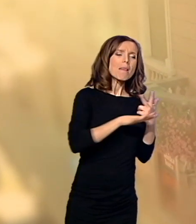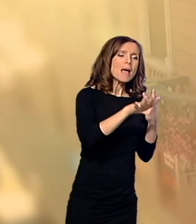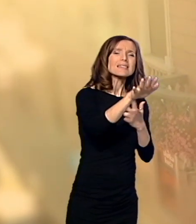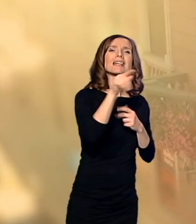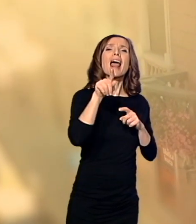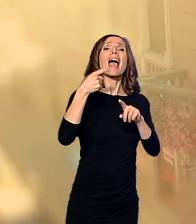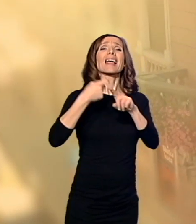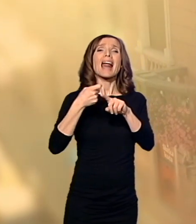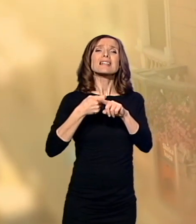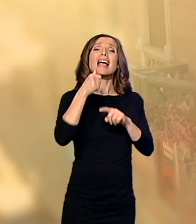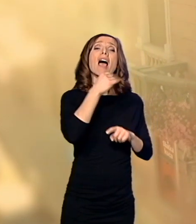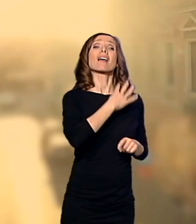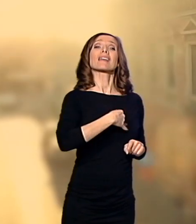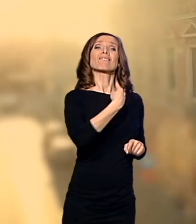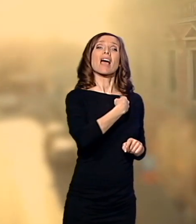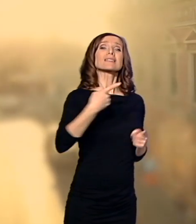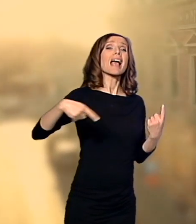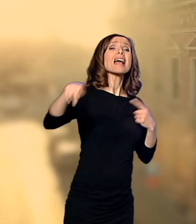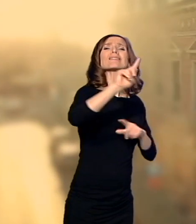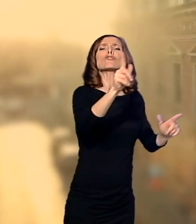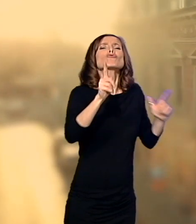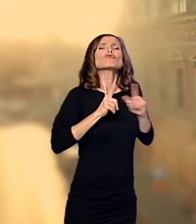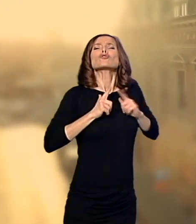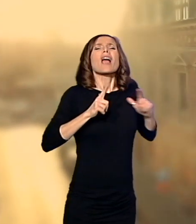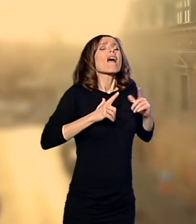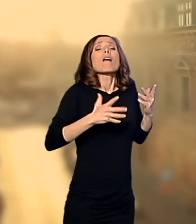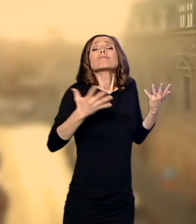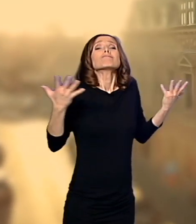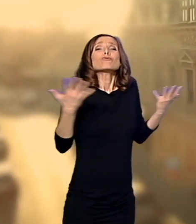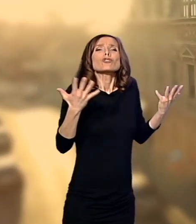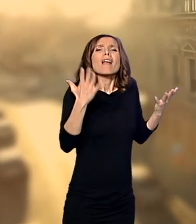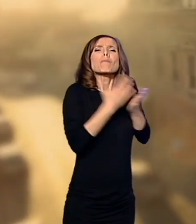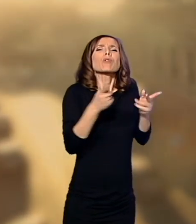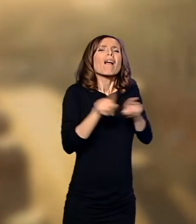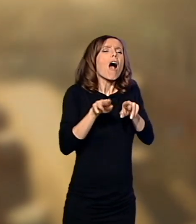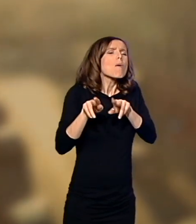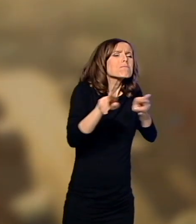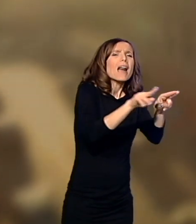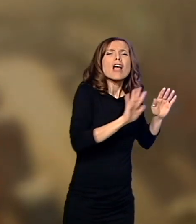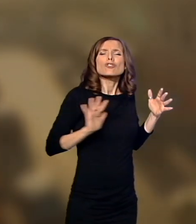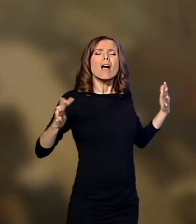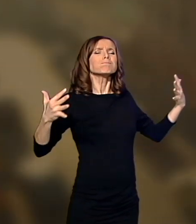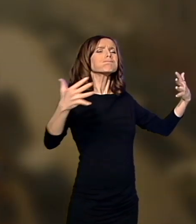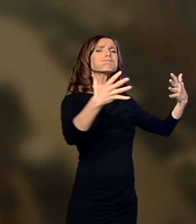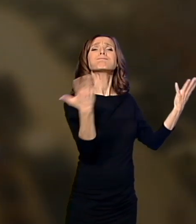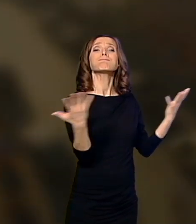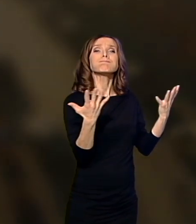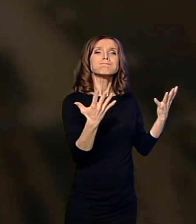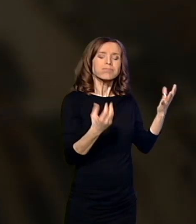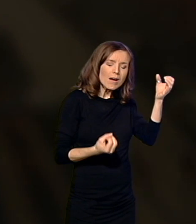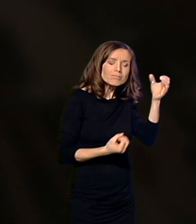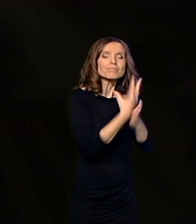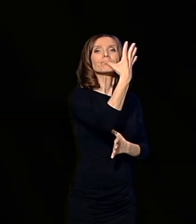Krajnska, Krajnska i Hrvatska. Svi vas očekuju u Bratskom zagrljaju, u Bratsku zajednicu, u